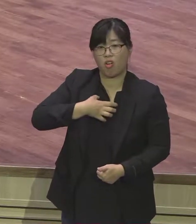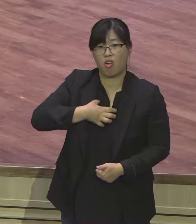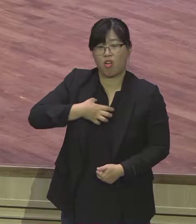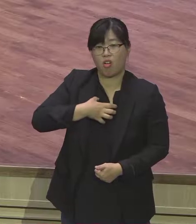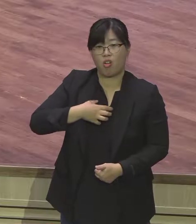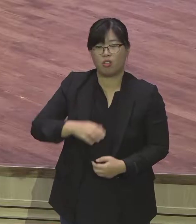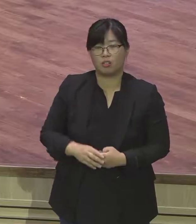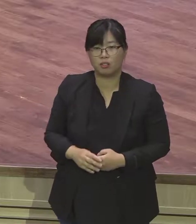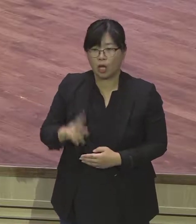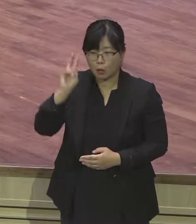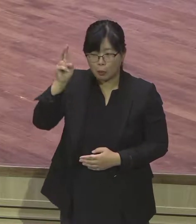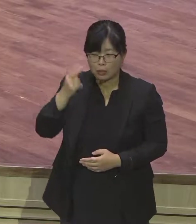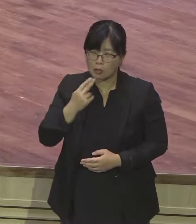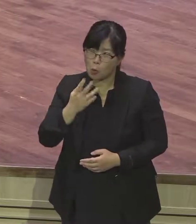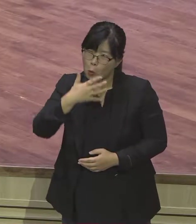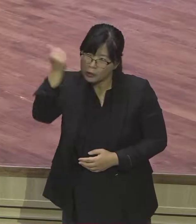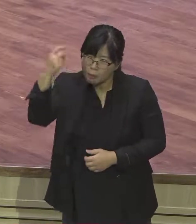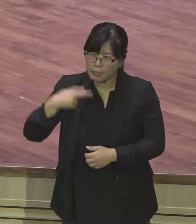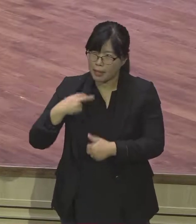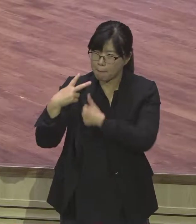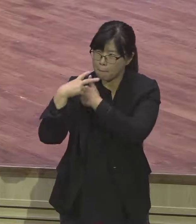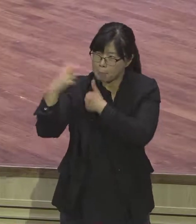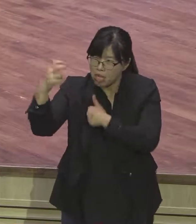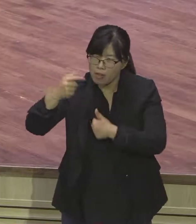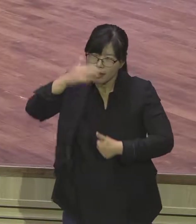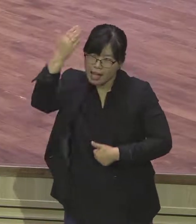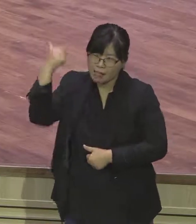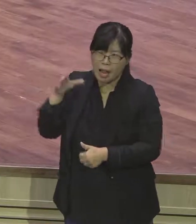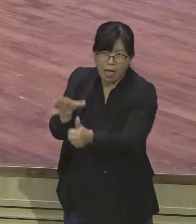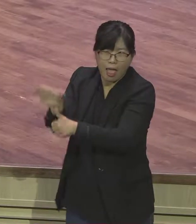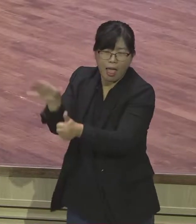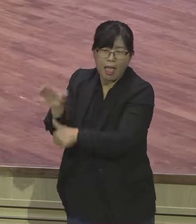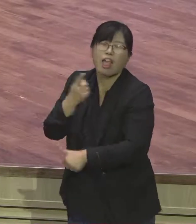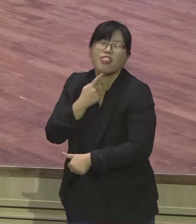미워하여 우리가 그에게 행한 모든 악을 다 갚지나 아니할까 하고